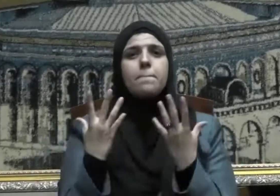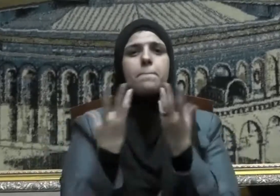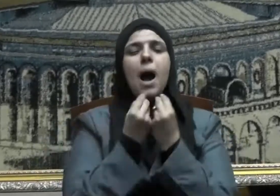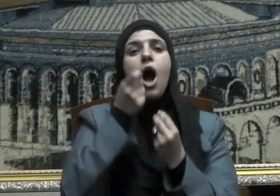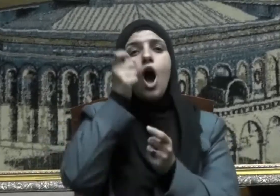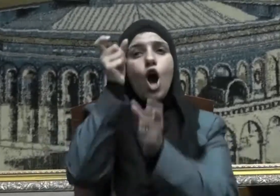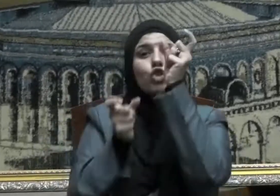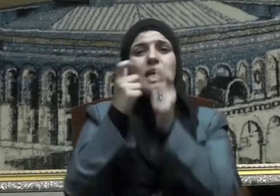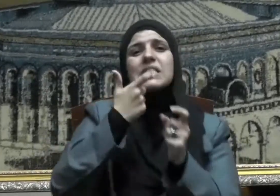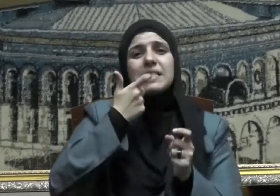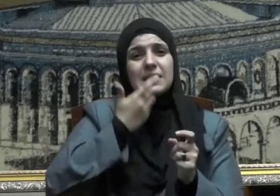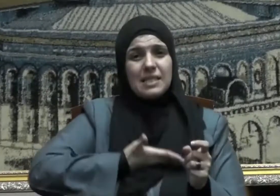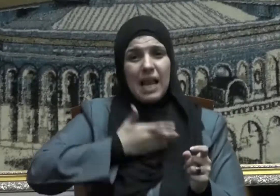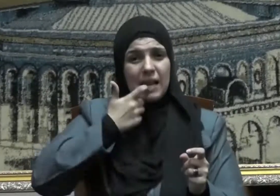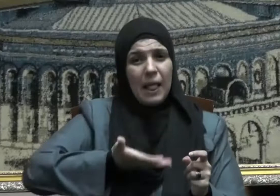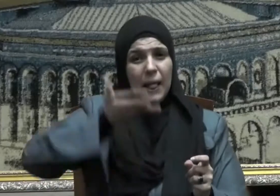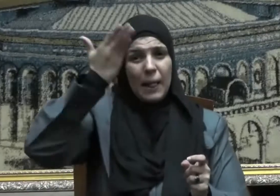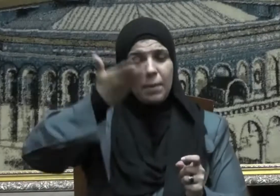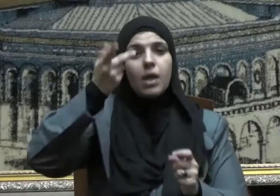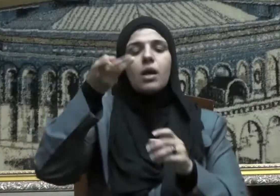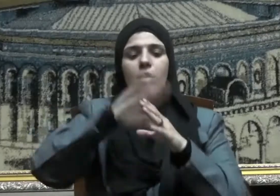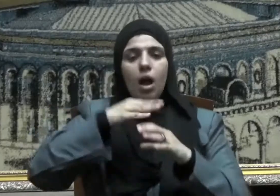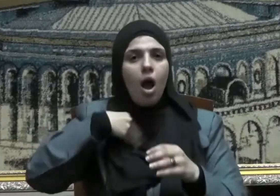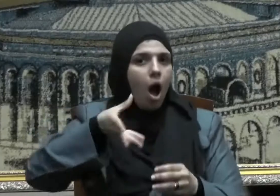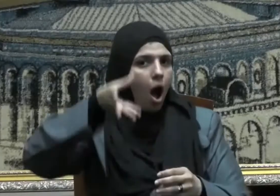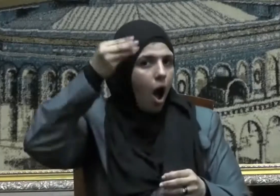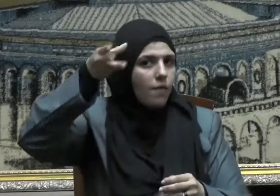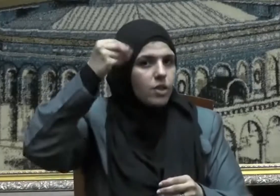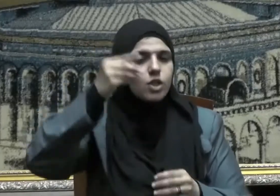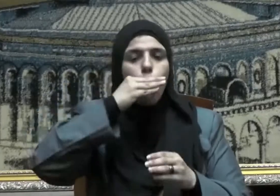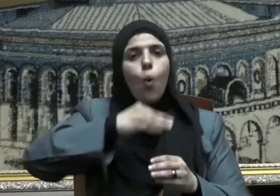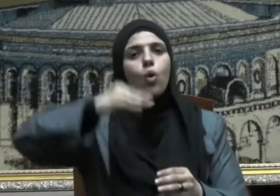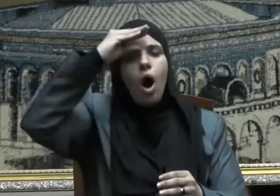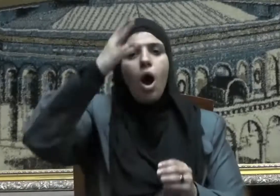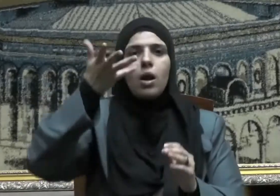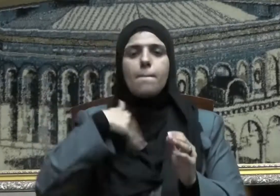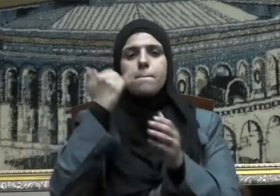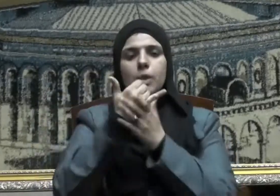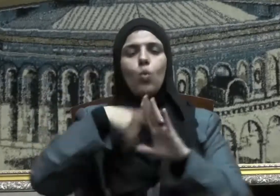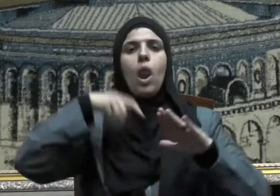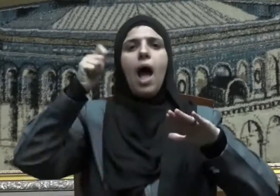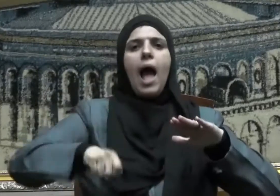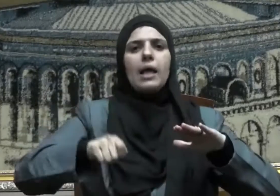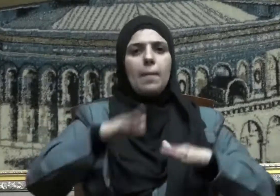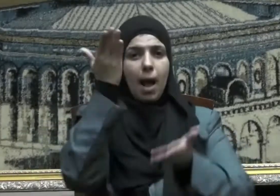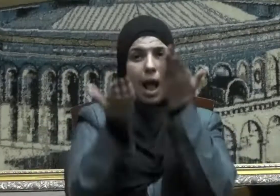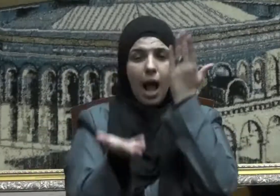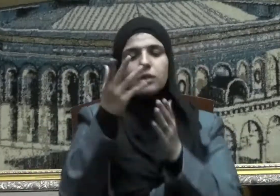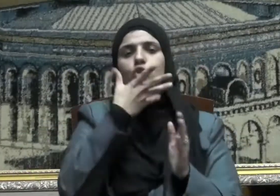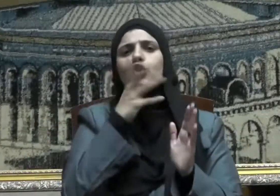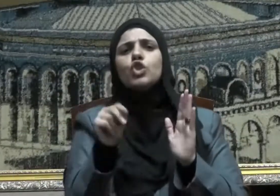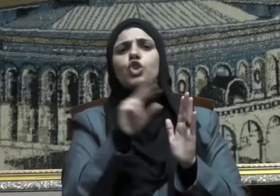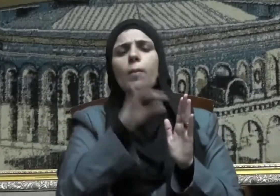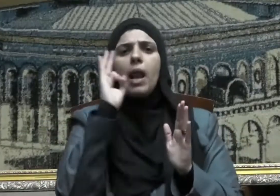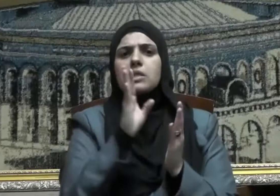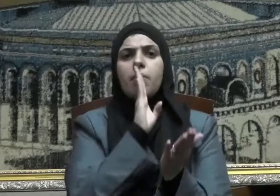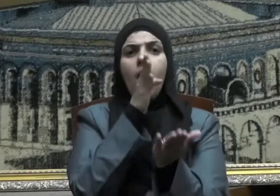مع ذا الشيبة وحامل القرآن والحاكم العادل سورة من